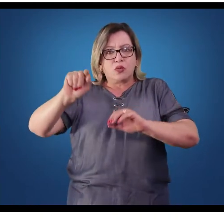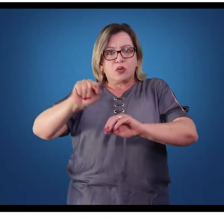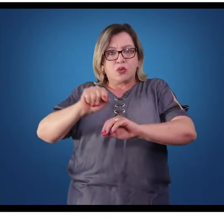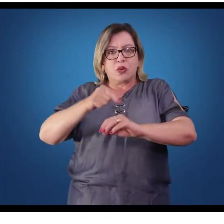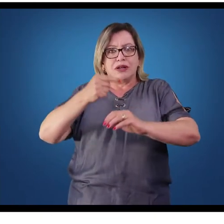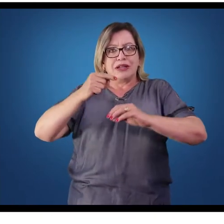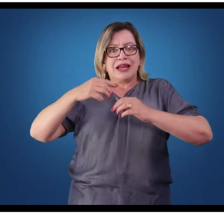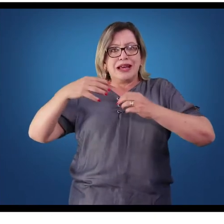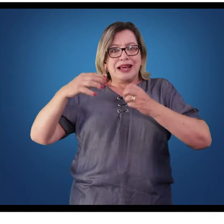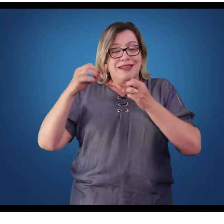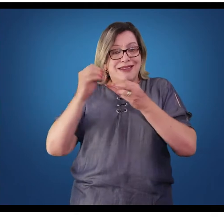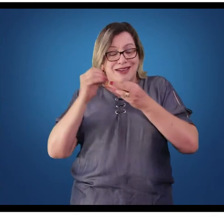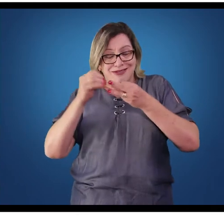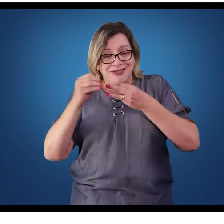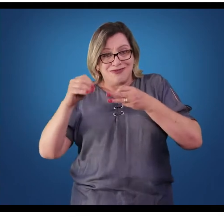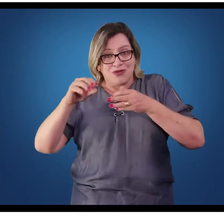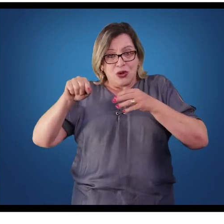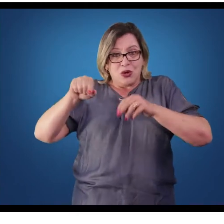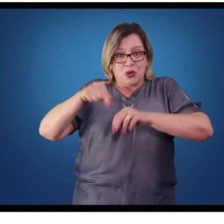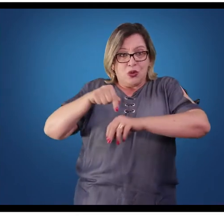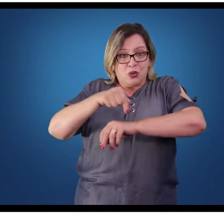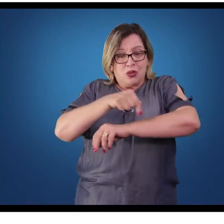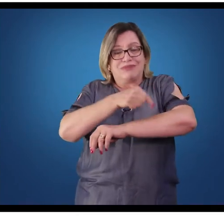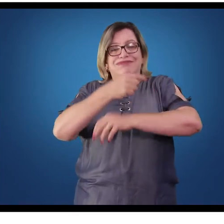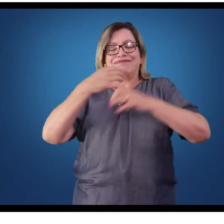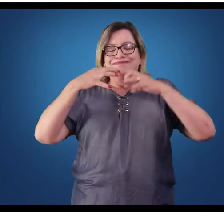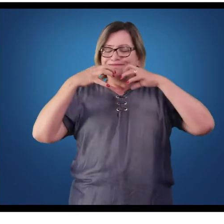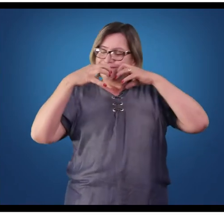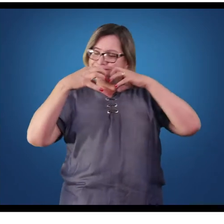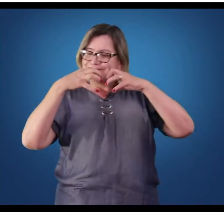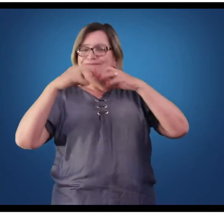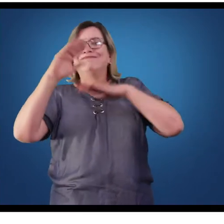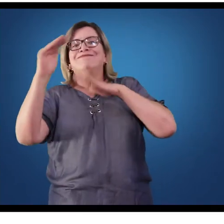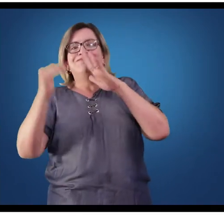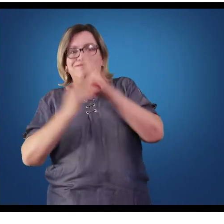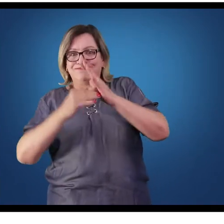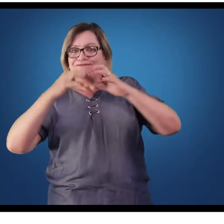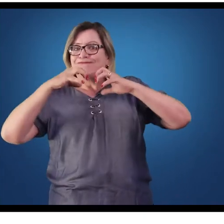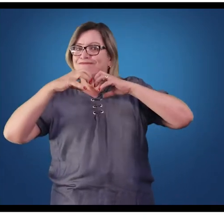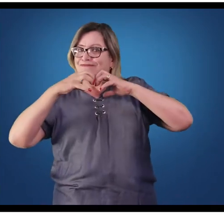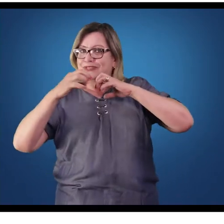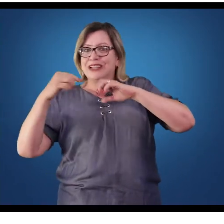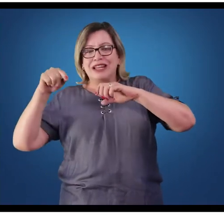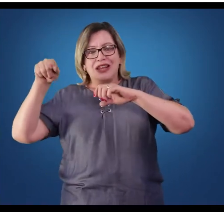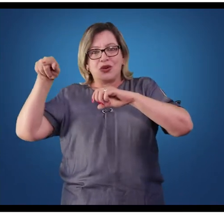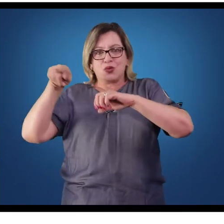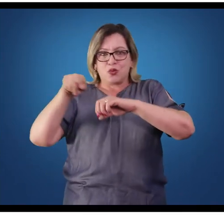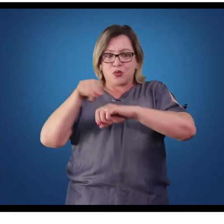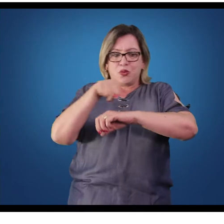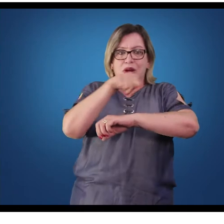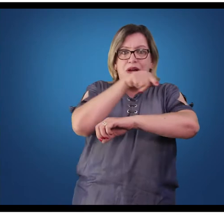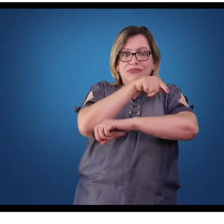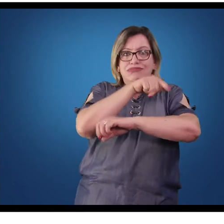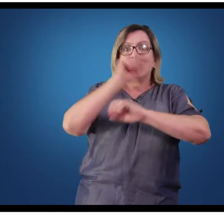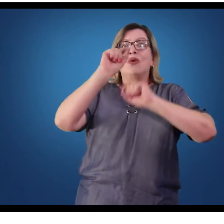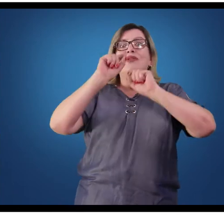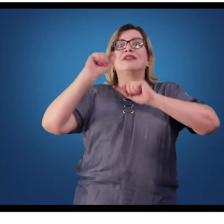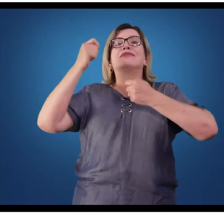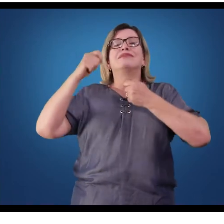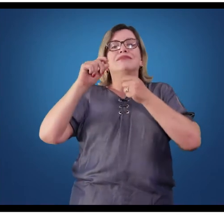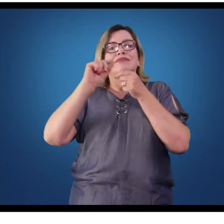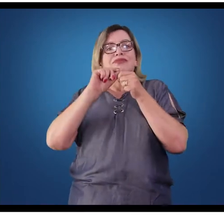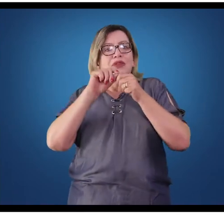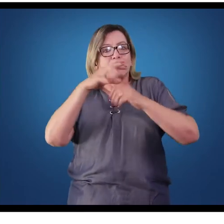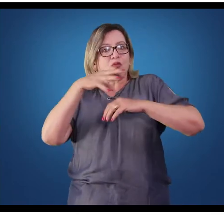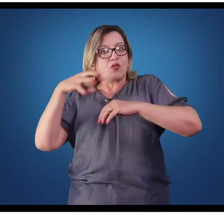através dos neurônios por via aferente até o sistema nervoso, que vai devolver a resposta ao que deve ocorrer no sistema